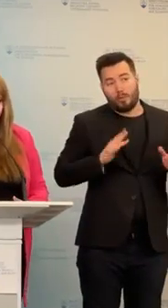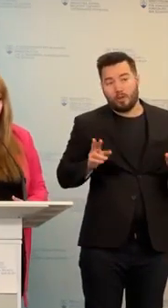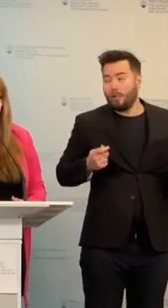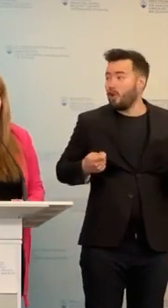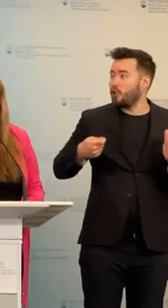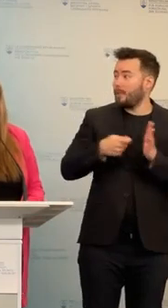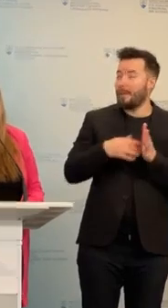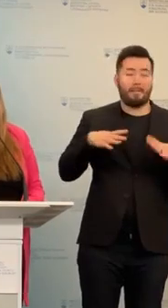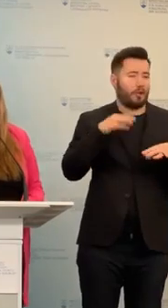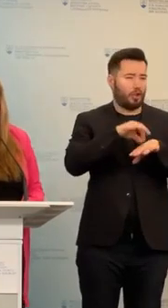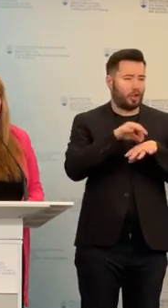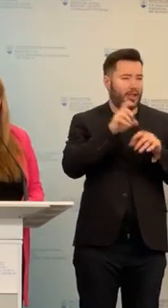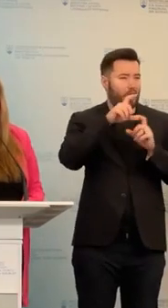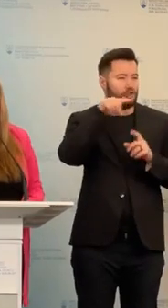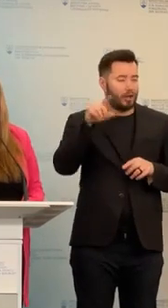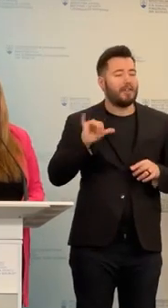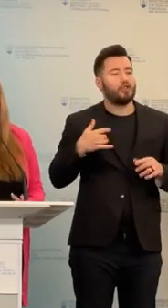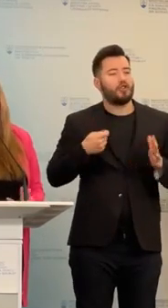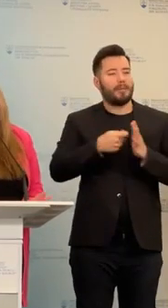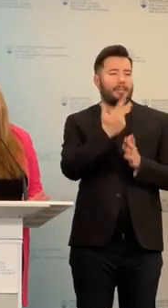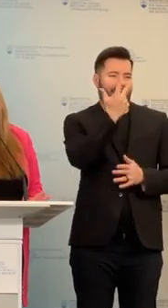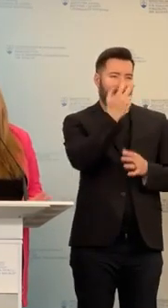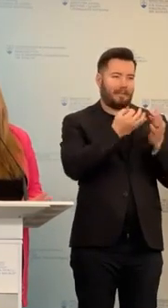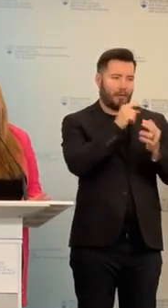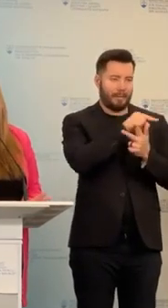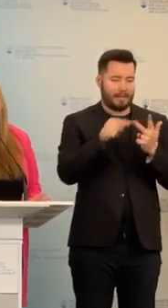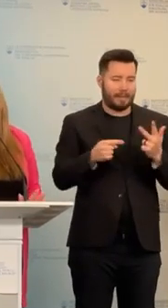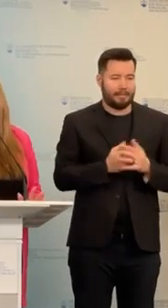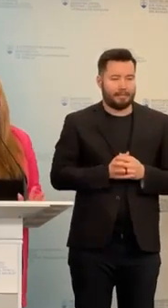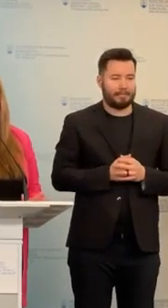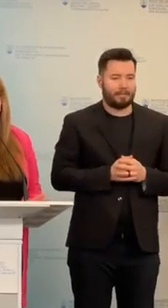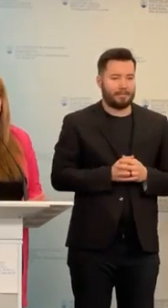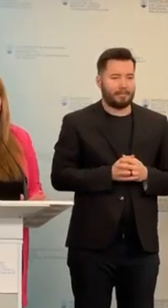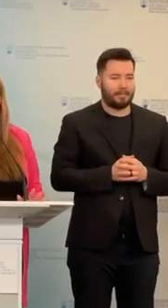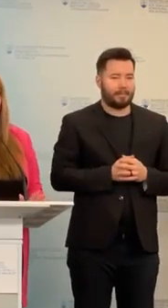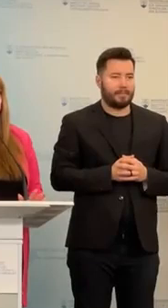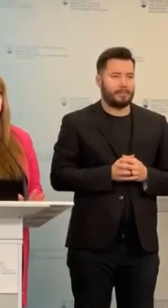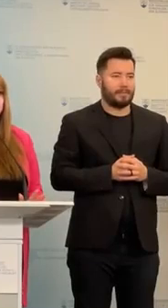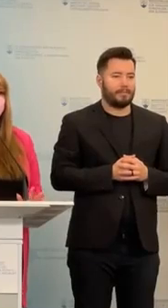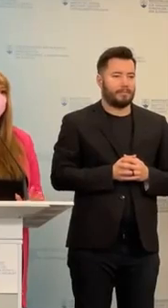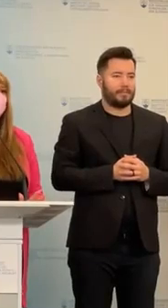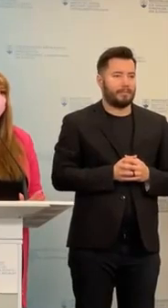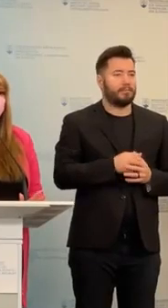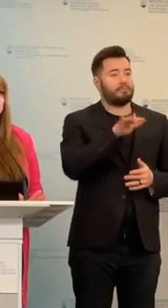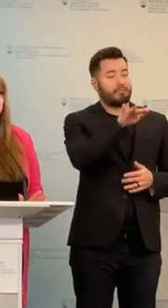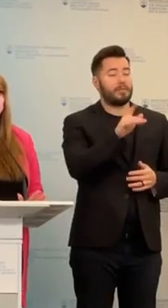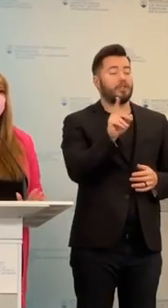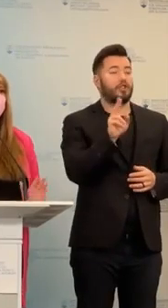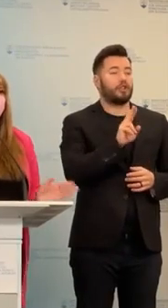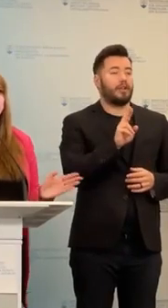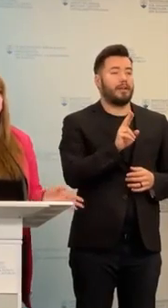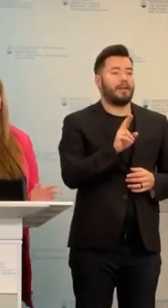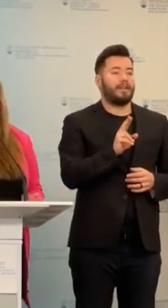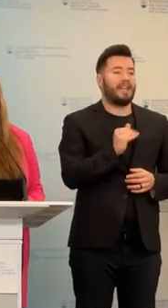Matičkovú Šarekovú o tri informácie, ktoré sú dôležité. Teda som riaditeľom alebo som rodičom, ktorý cíti, že